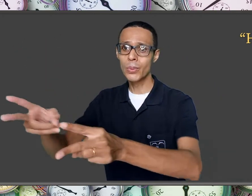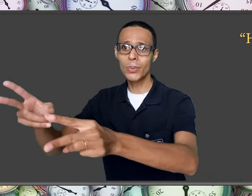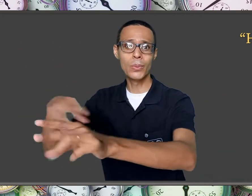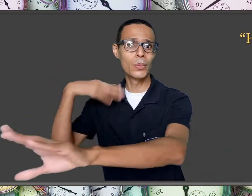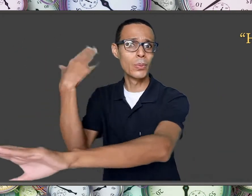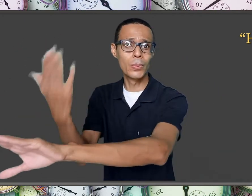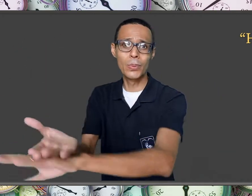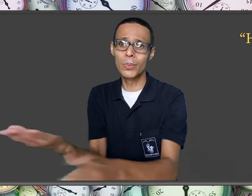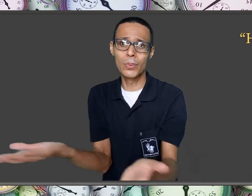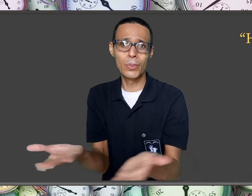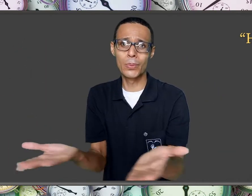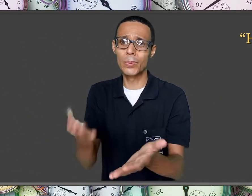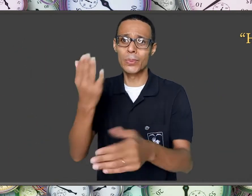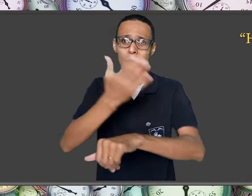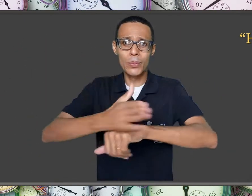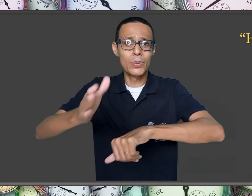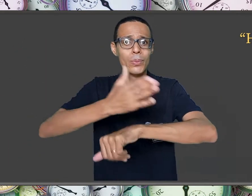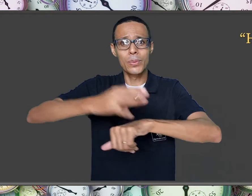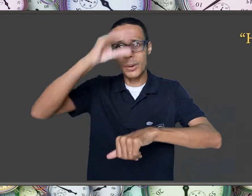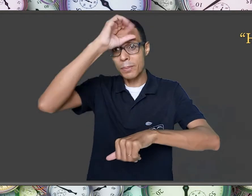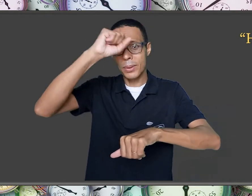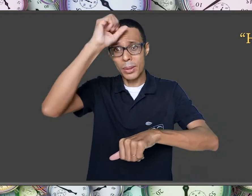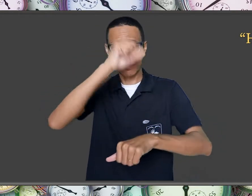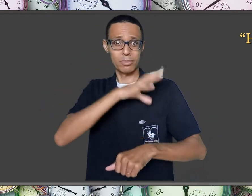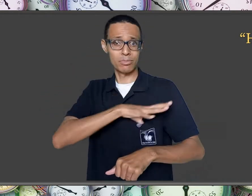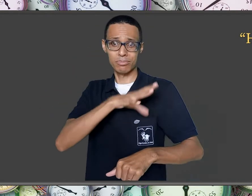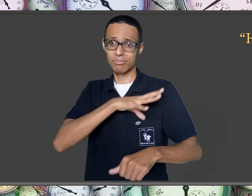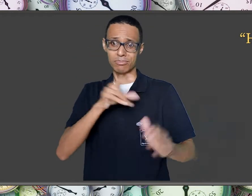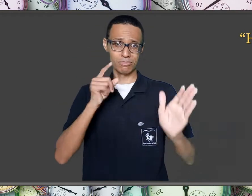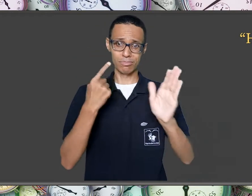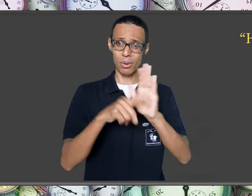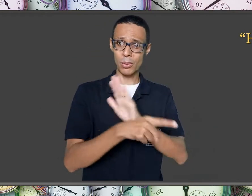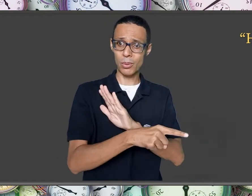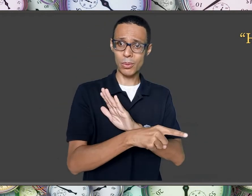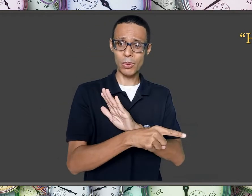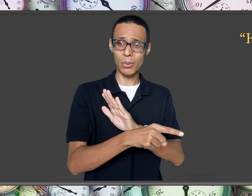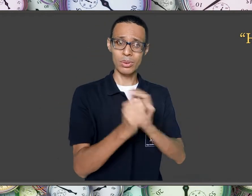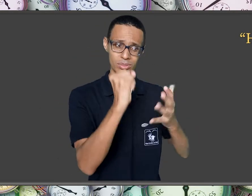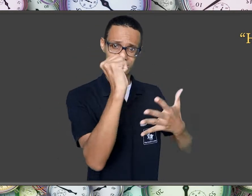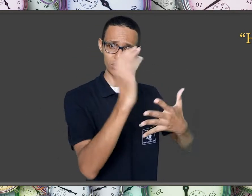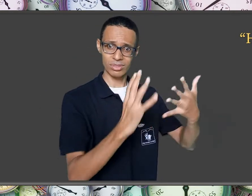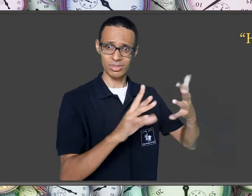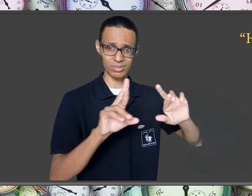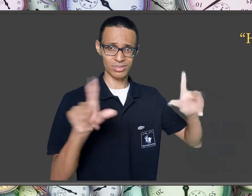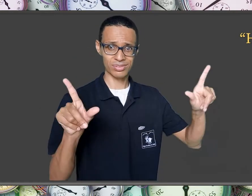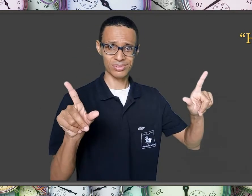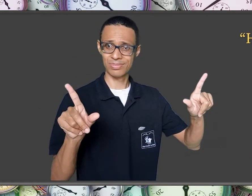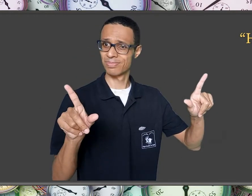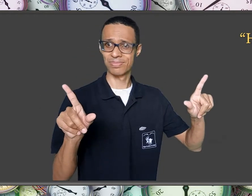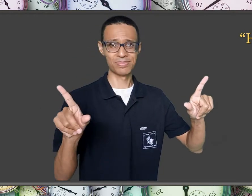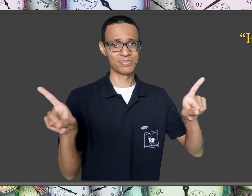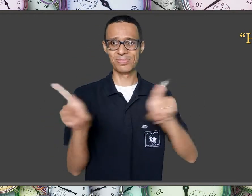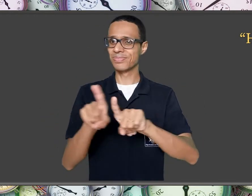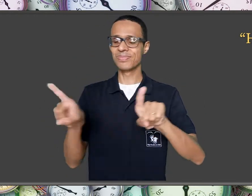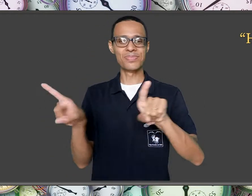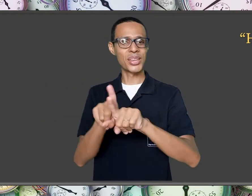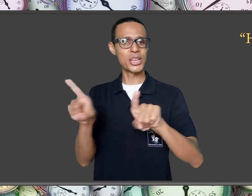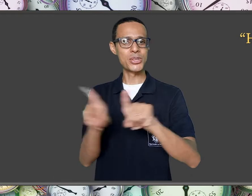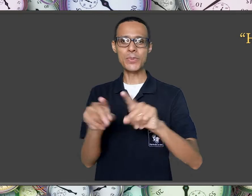da sua complexidade. A Libras não é diferente. Não vou me estender muito por conta